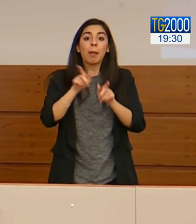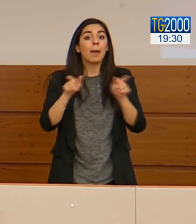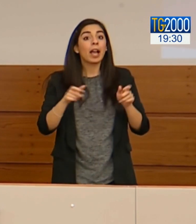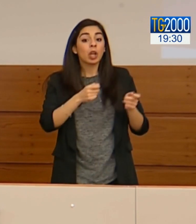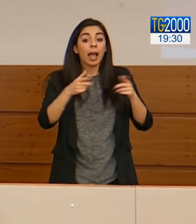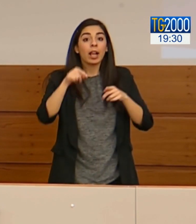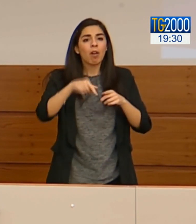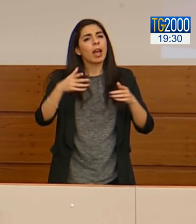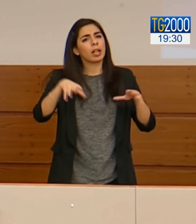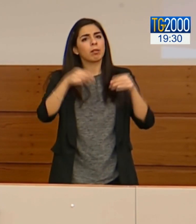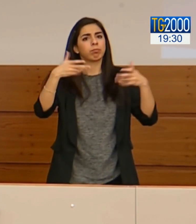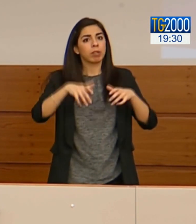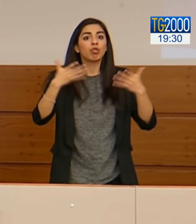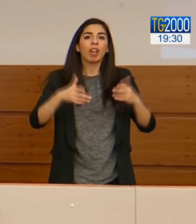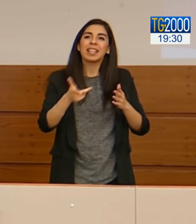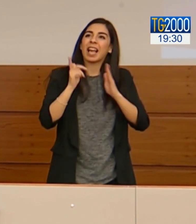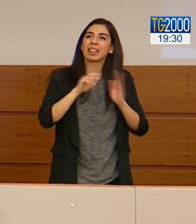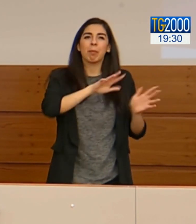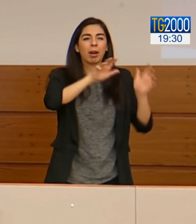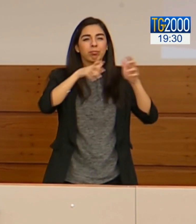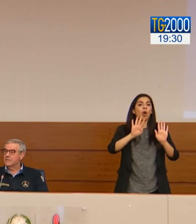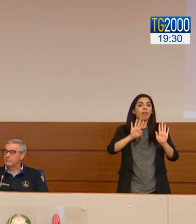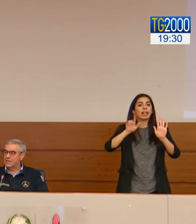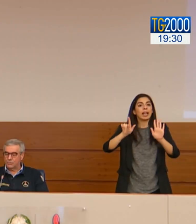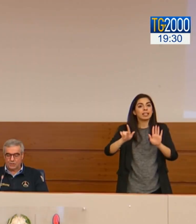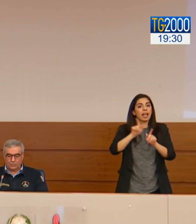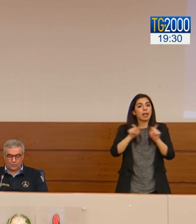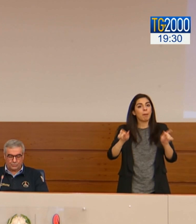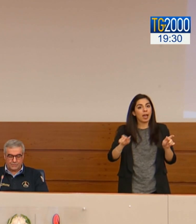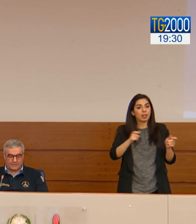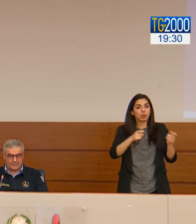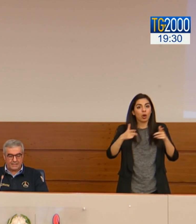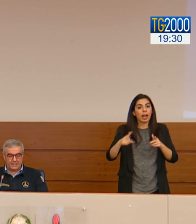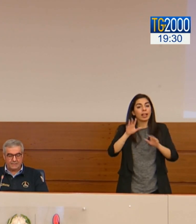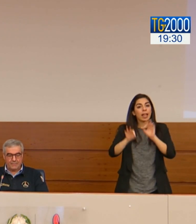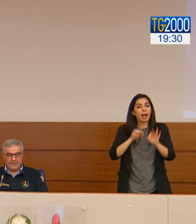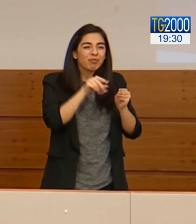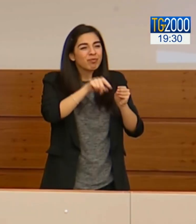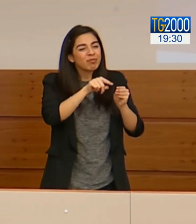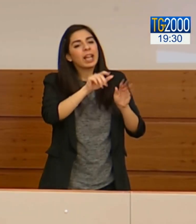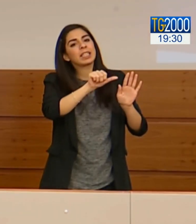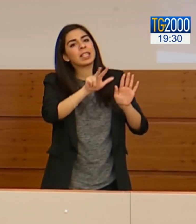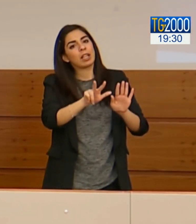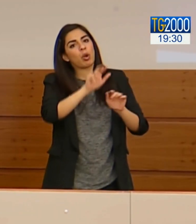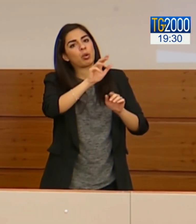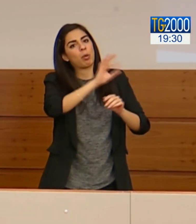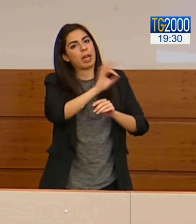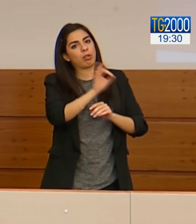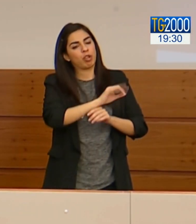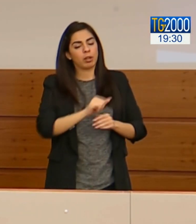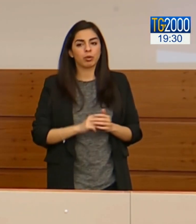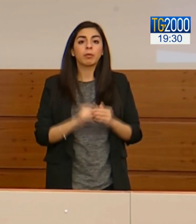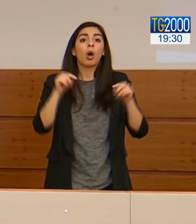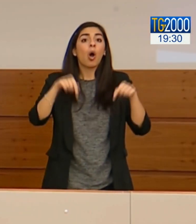iniziato circa una settimana fa. Ad oggi sono infatti meno 108 rispetto a ieri. Oggi registriamo